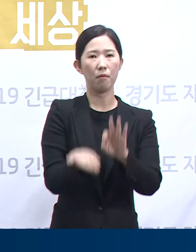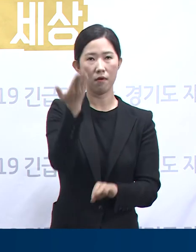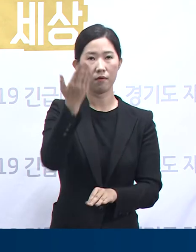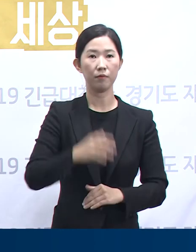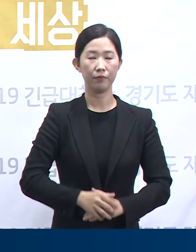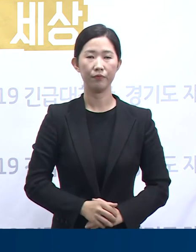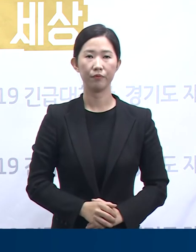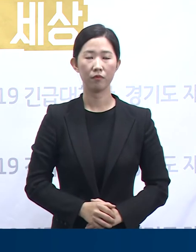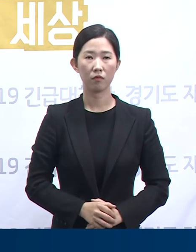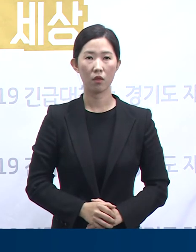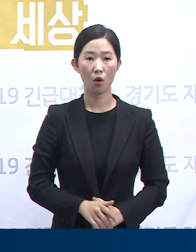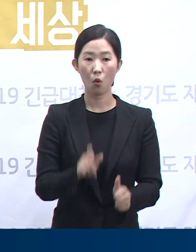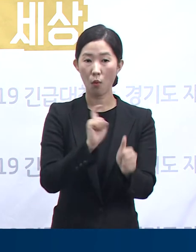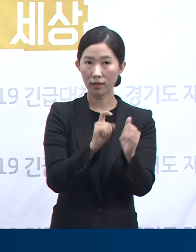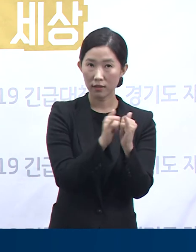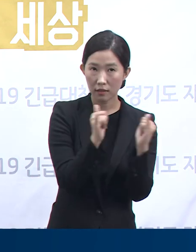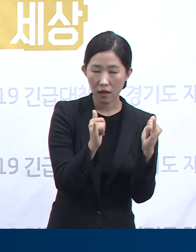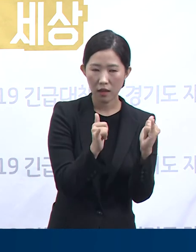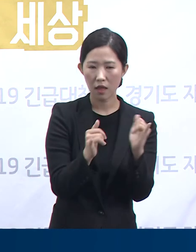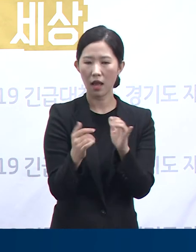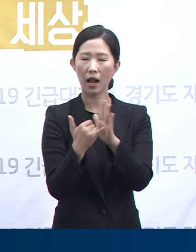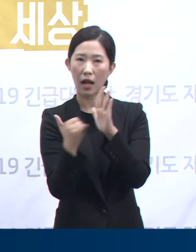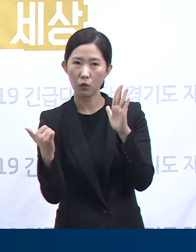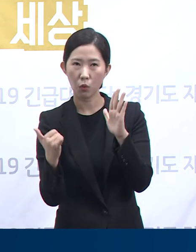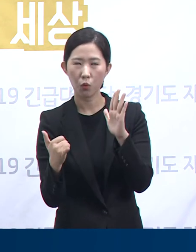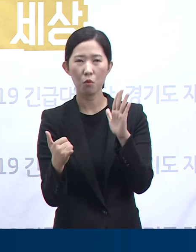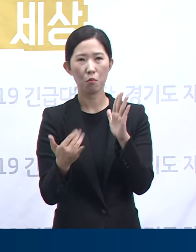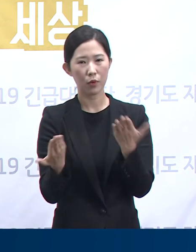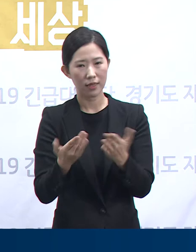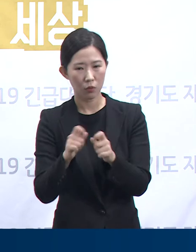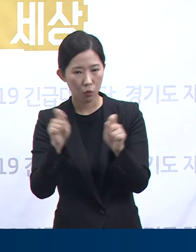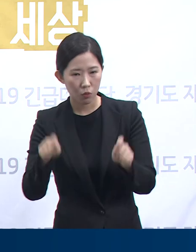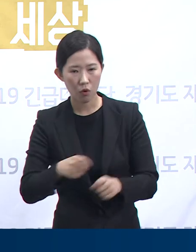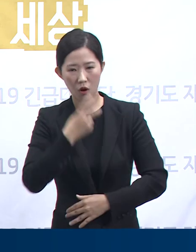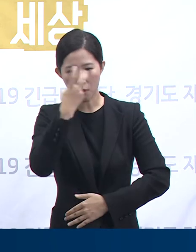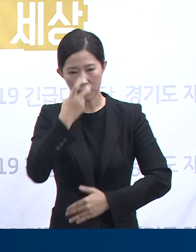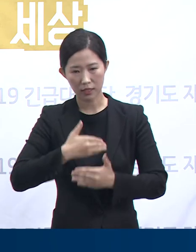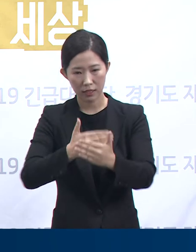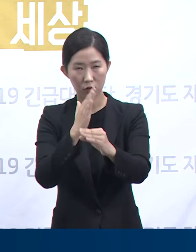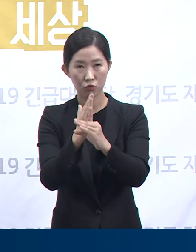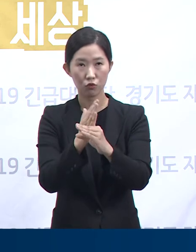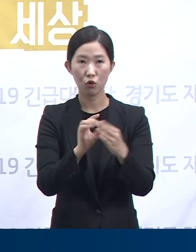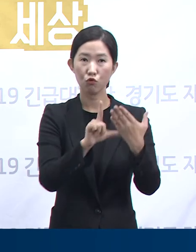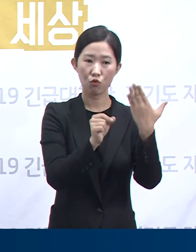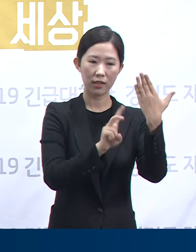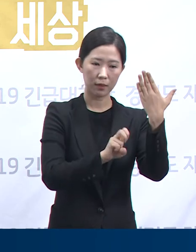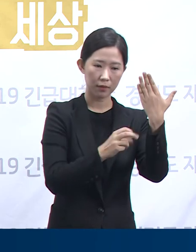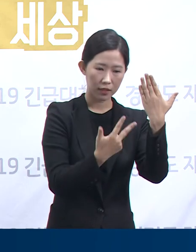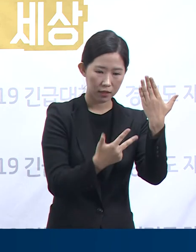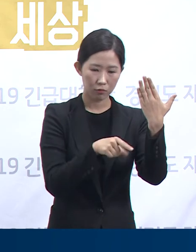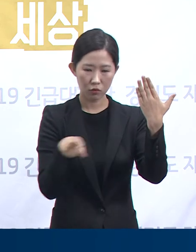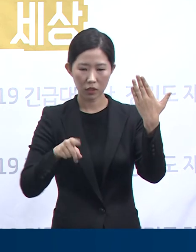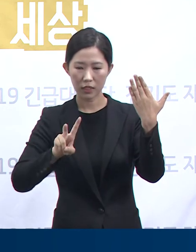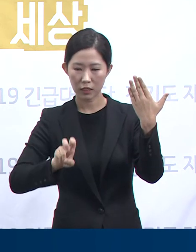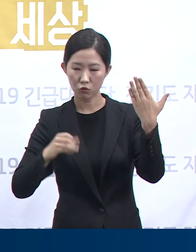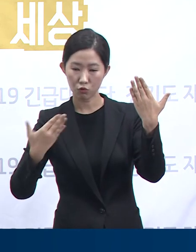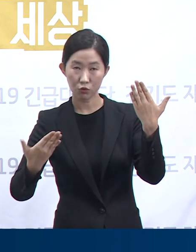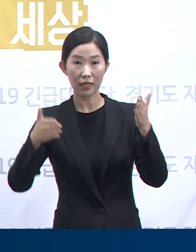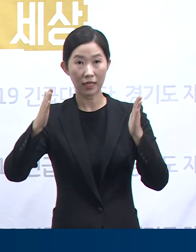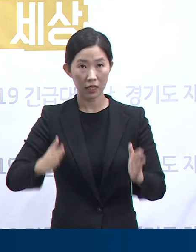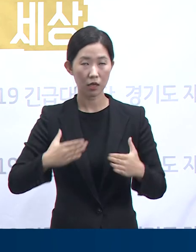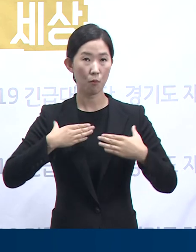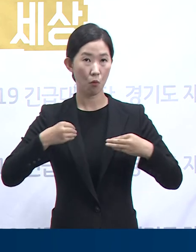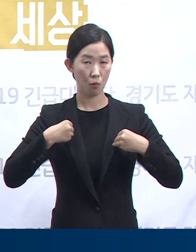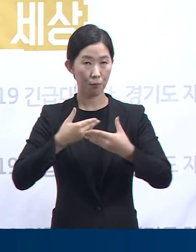확진자들과 접촉한 가족에 대해 검사를 진행 중이며, 9월 27일부터 29일까지 해당 목욕탕